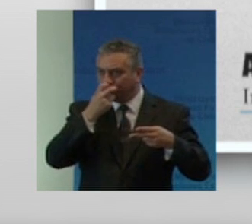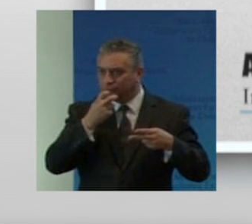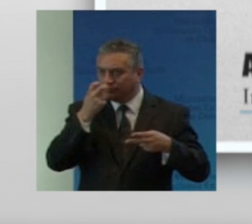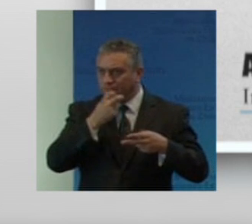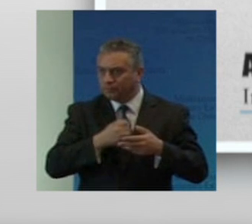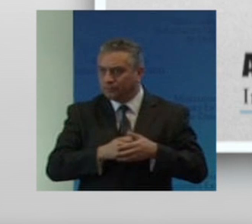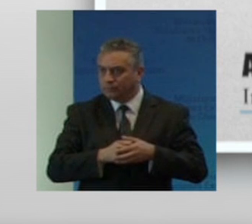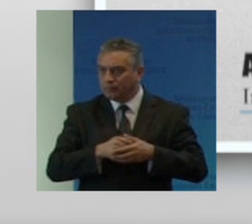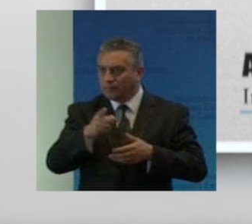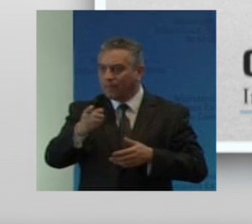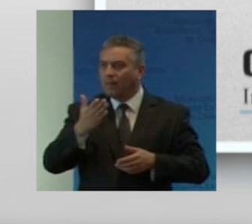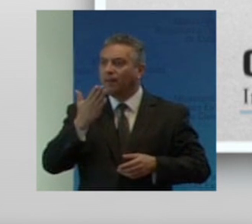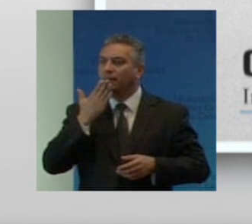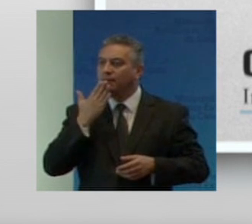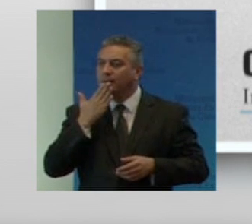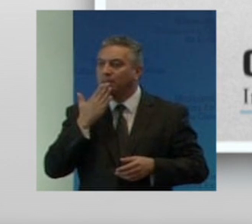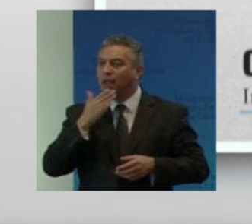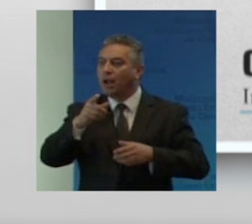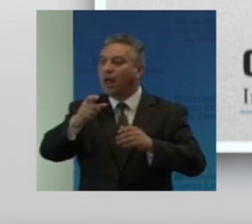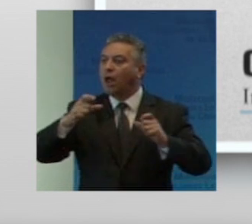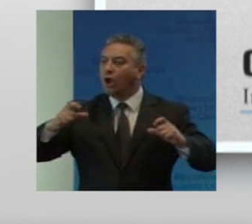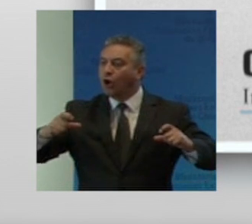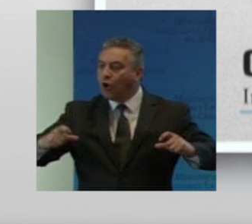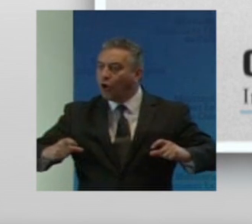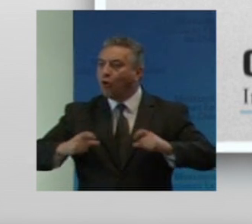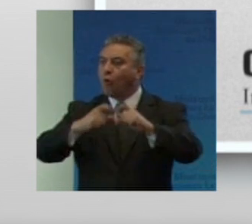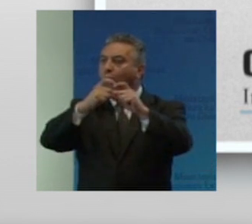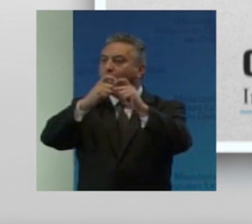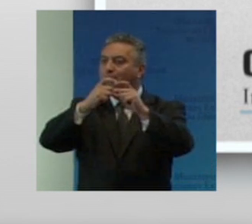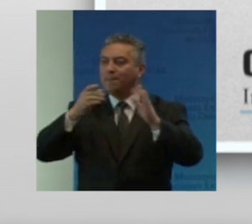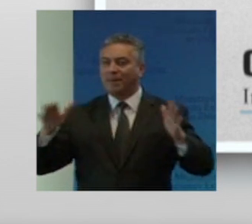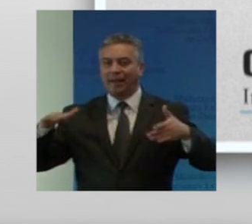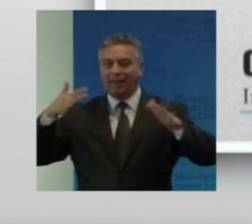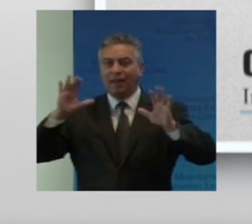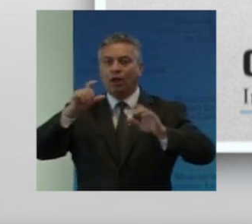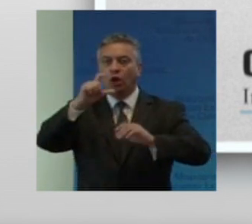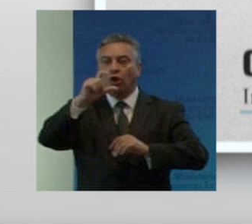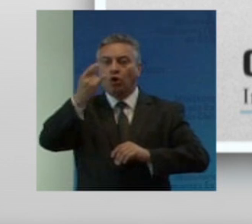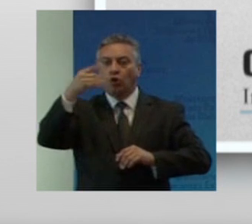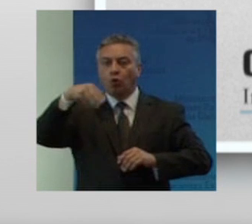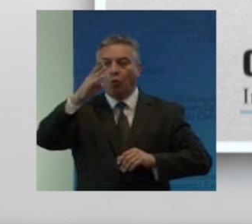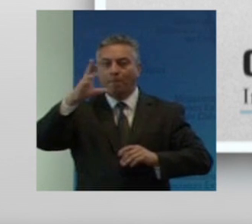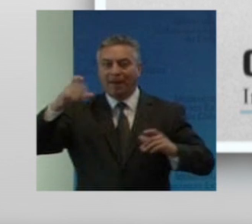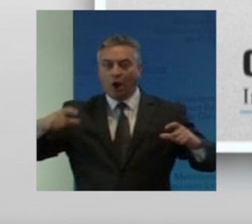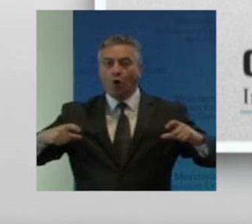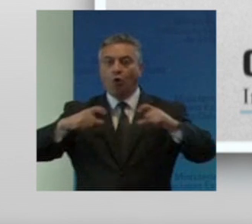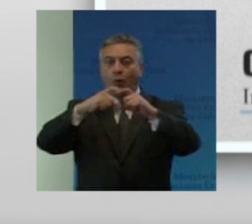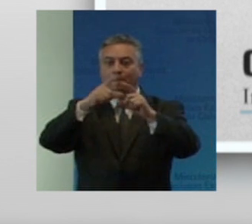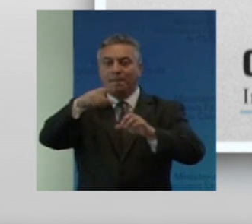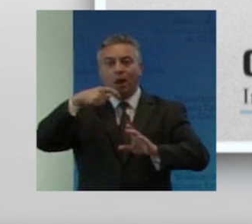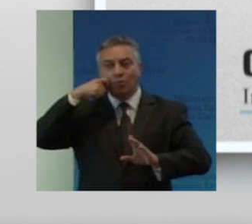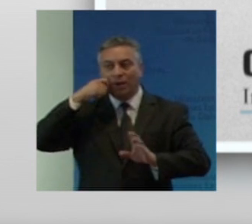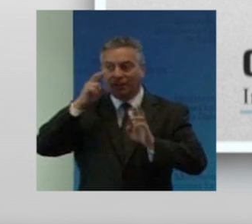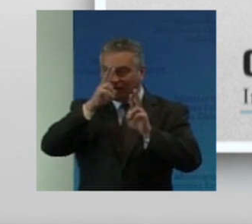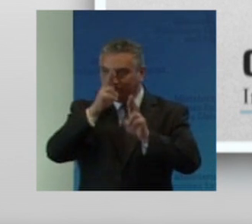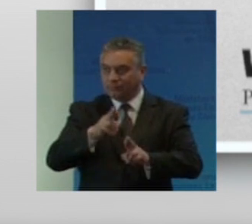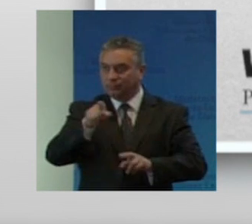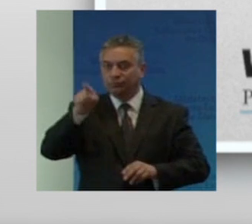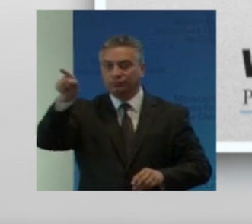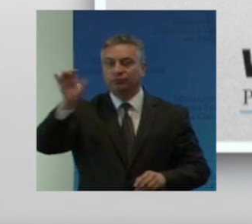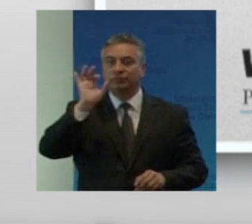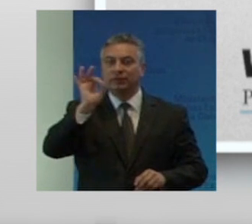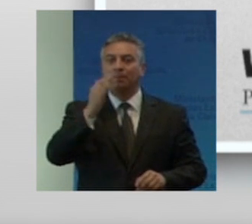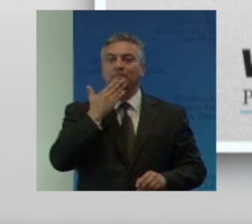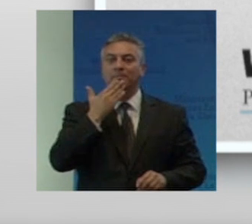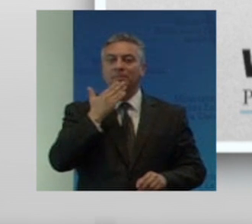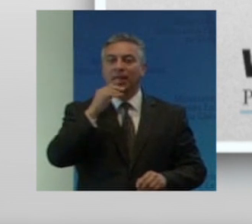recientemente Cumbre Humanitaria de las Naciones Unidas en Istambul y